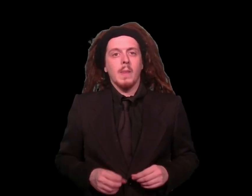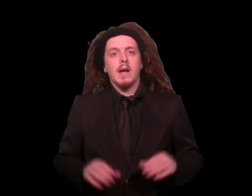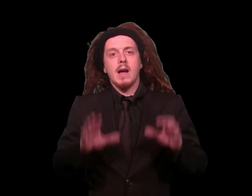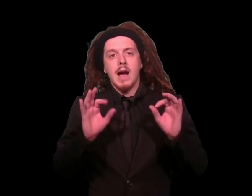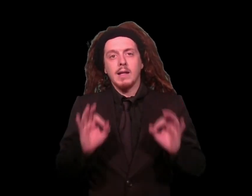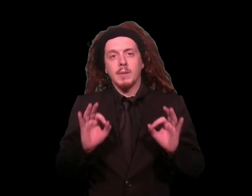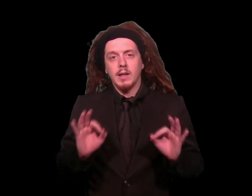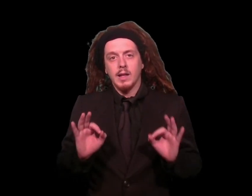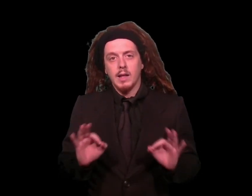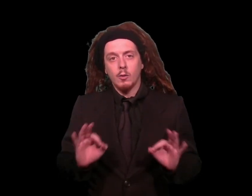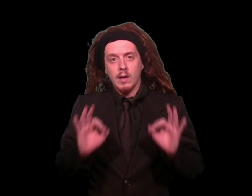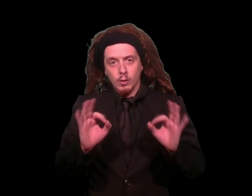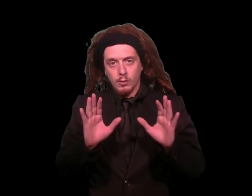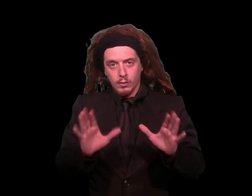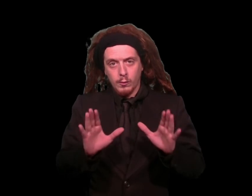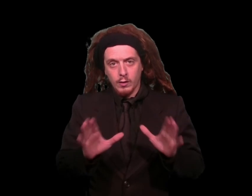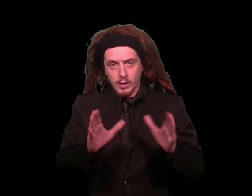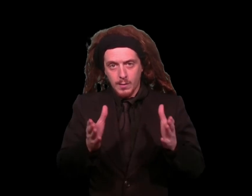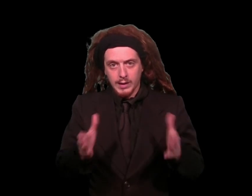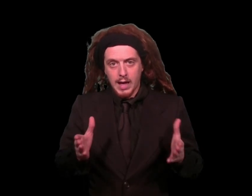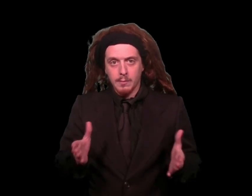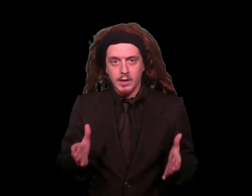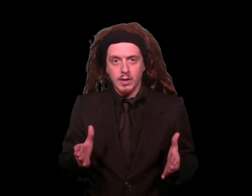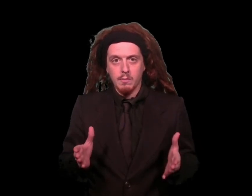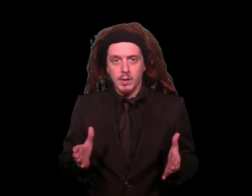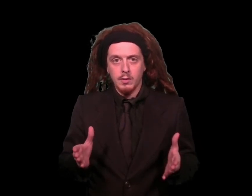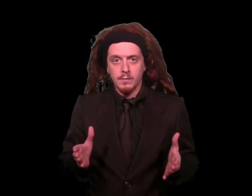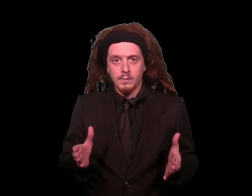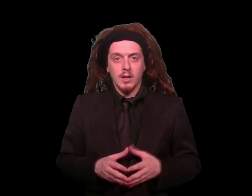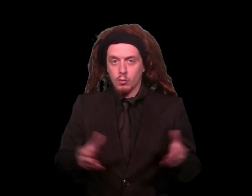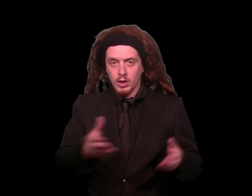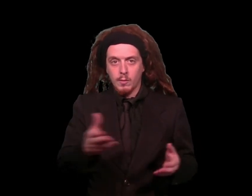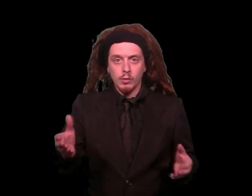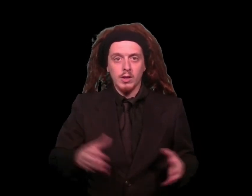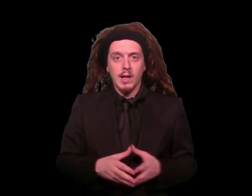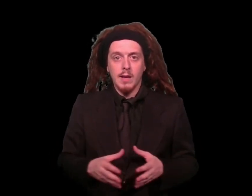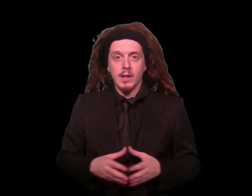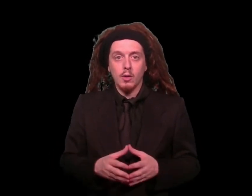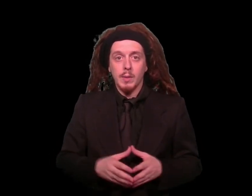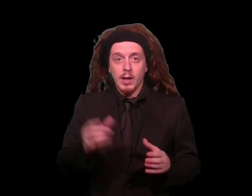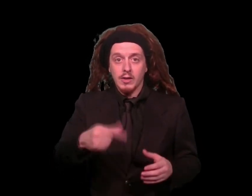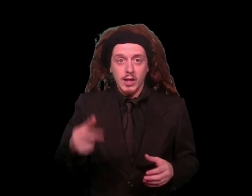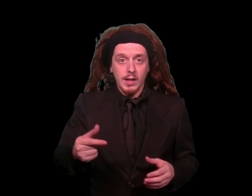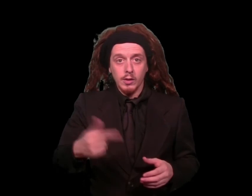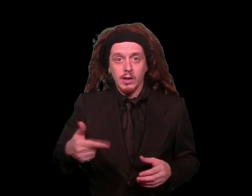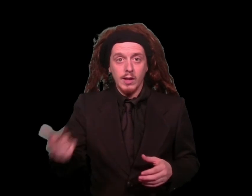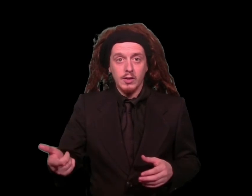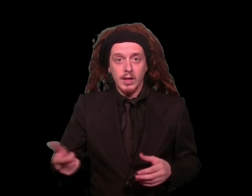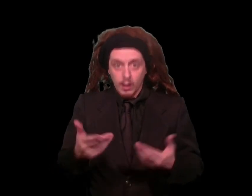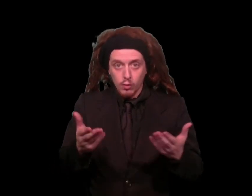Anche perché quando fanno il Ramadan, per esempio, che si usa nel mondo islamico, però alla sera, quando arriva la sera, loro